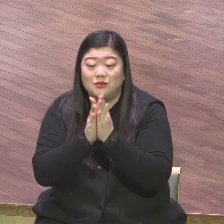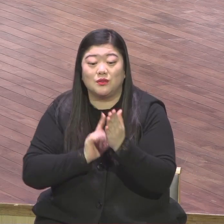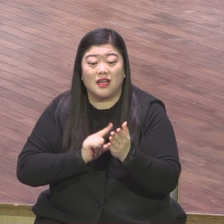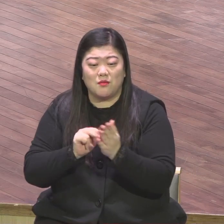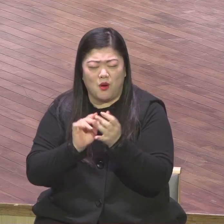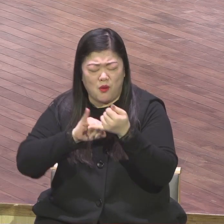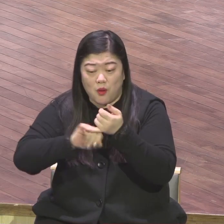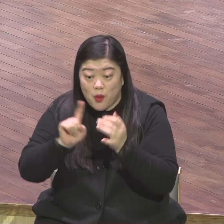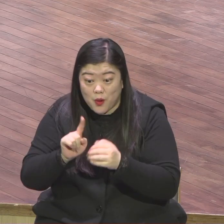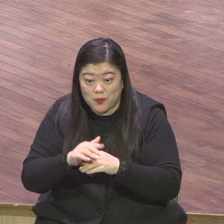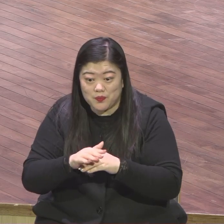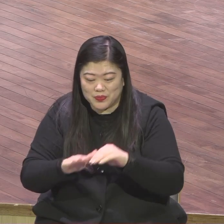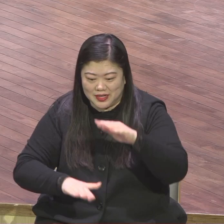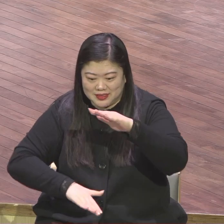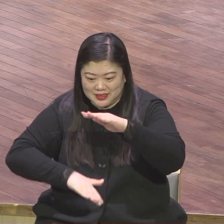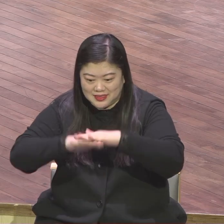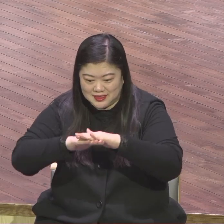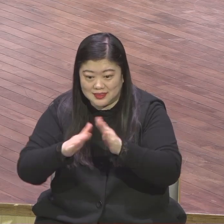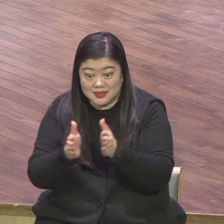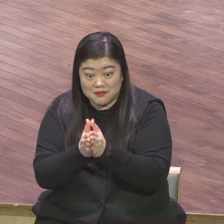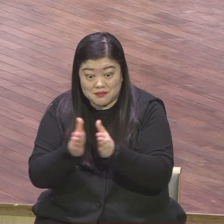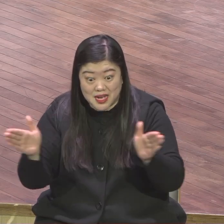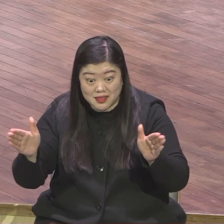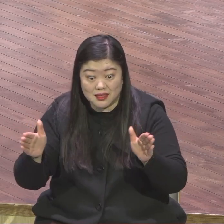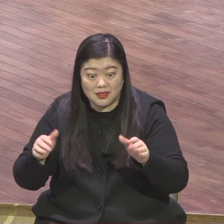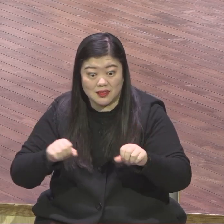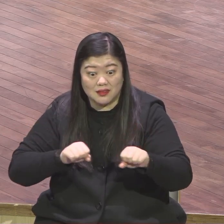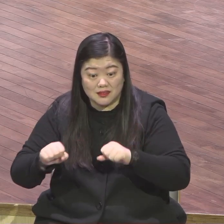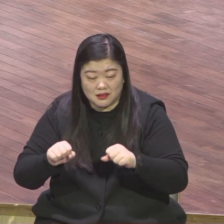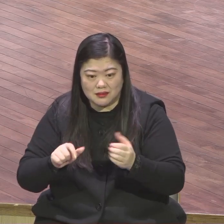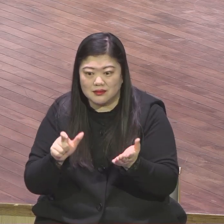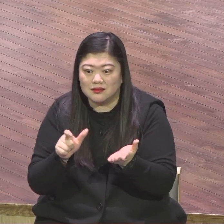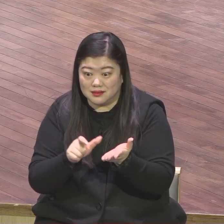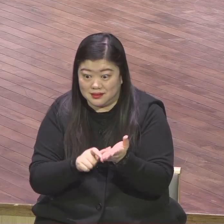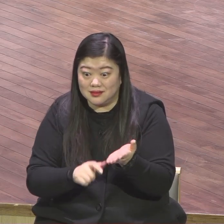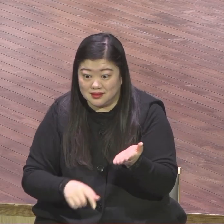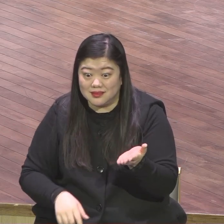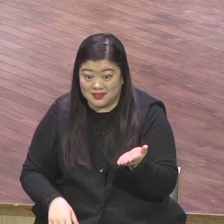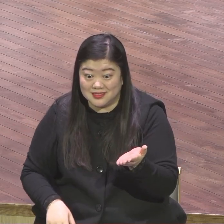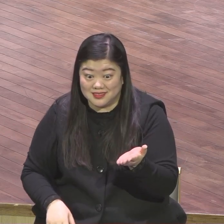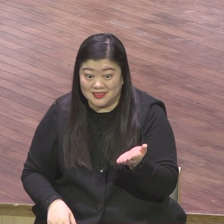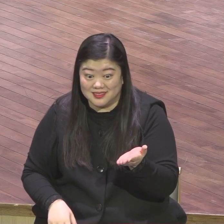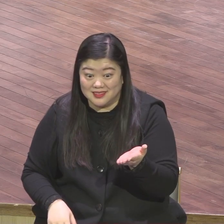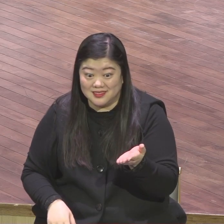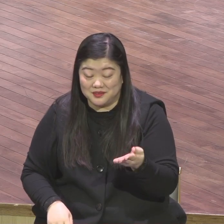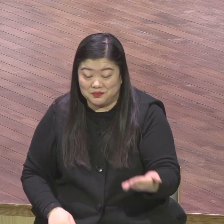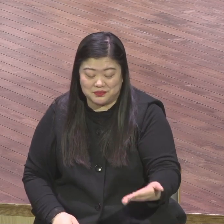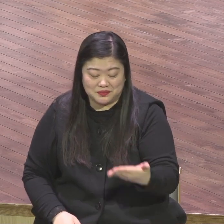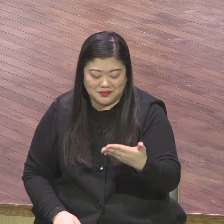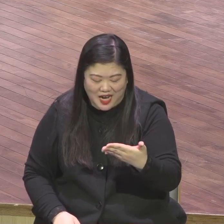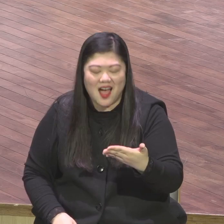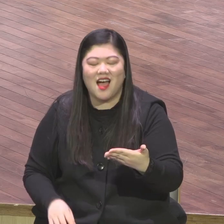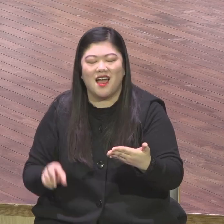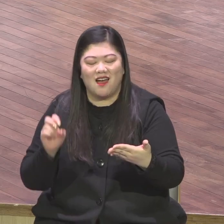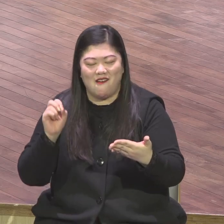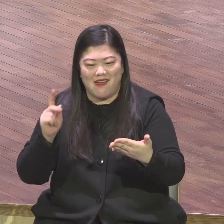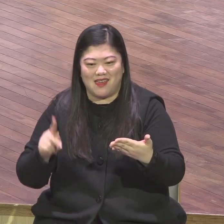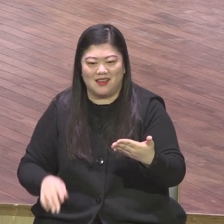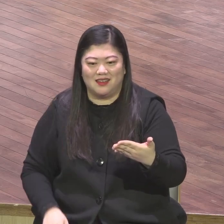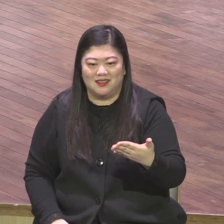아멘 스타트 만운동 여러분 이 일에 하나님 꼭 내가 참여하게 하게 하시고 잘 조를 짜서